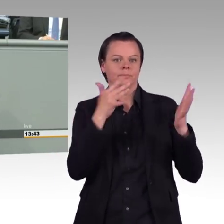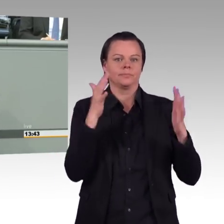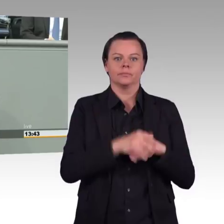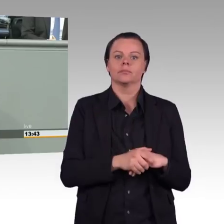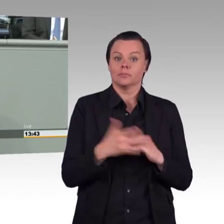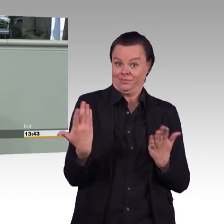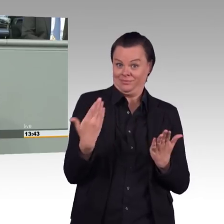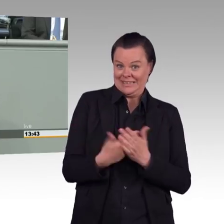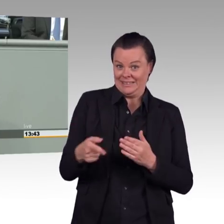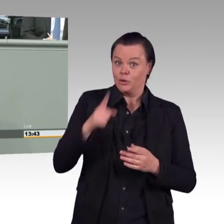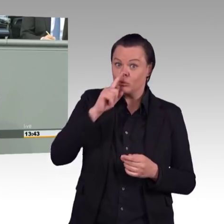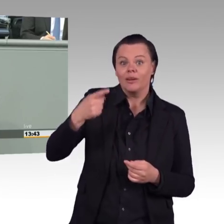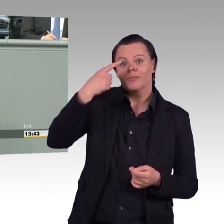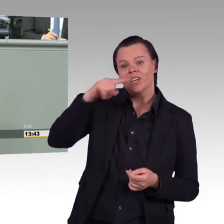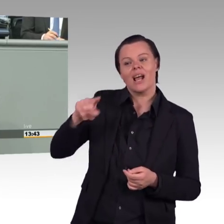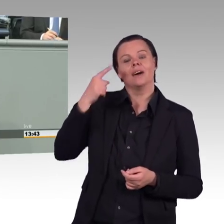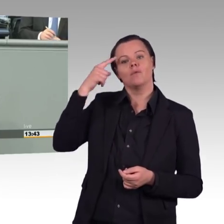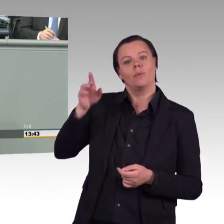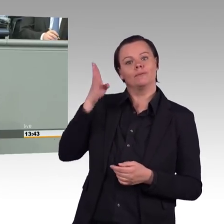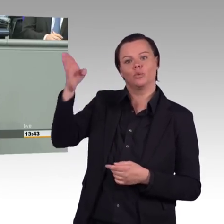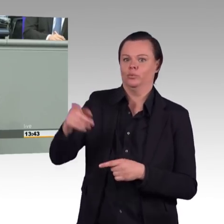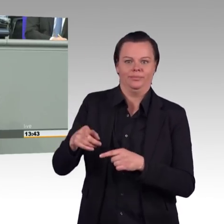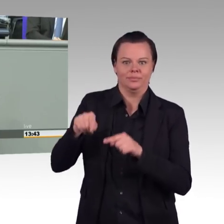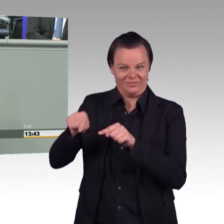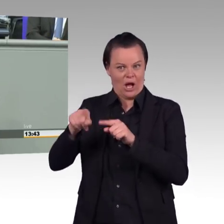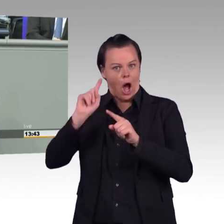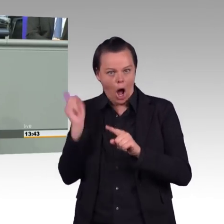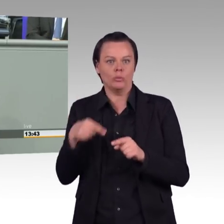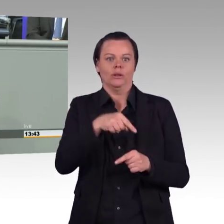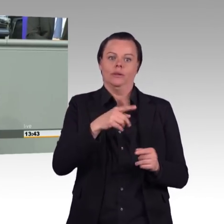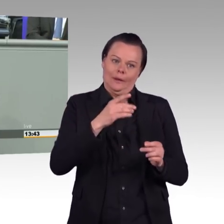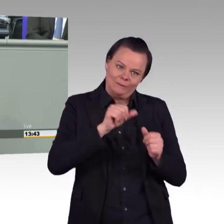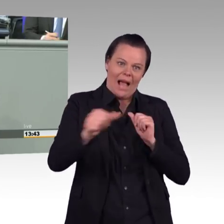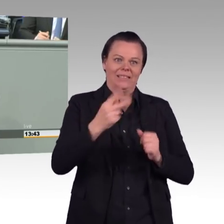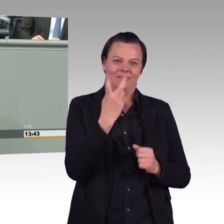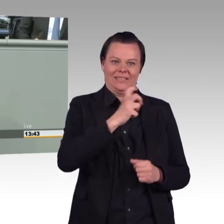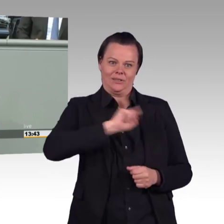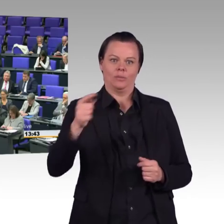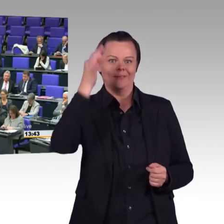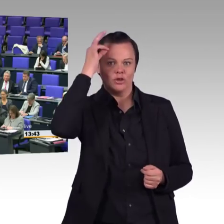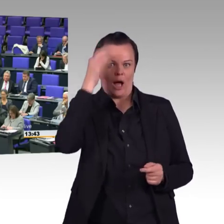dreckigsten Kohlemeiler bis 2020 abschalten. 2022 ist leider zu spät.